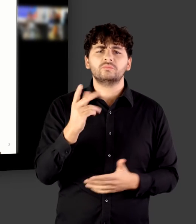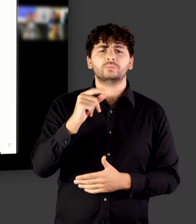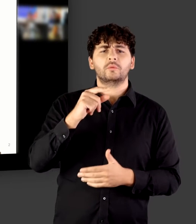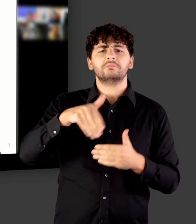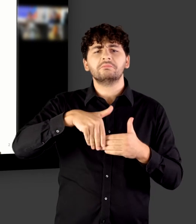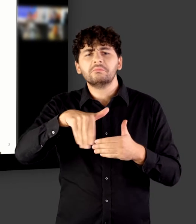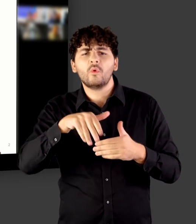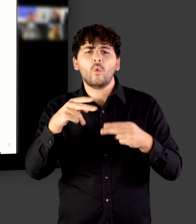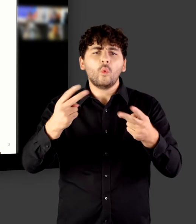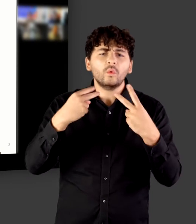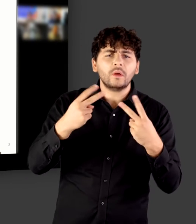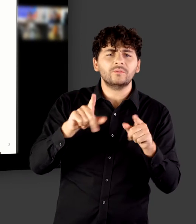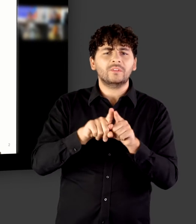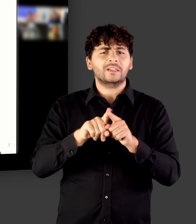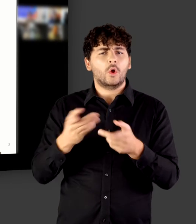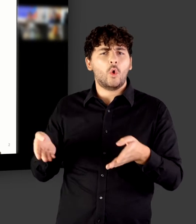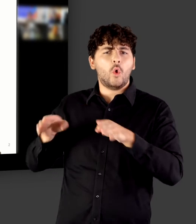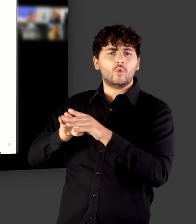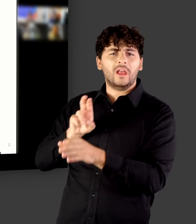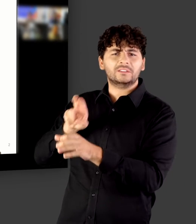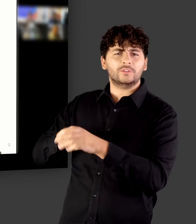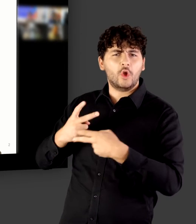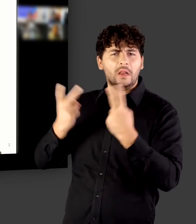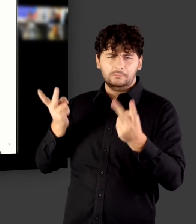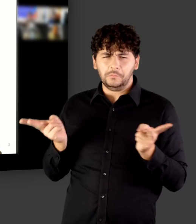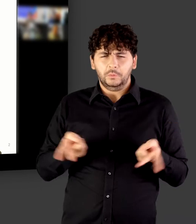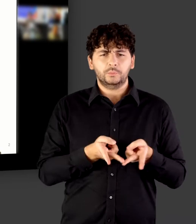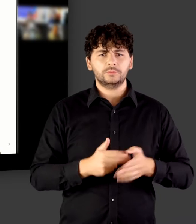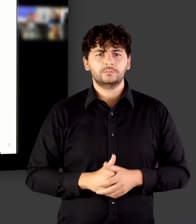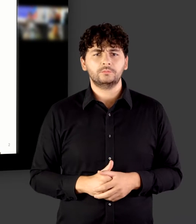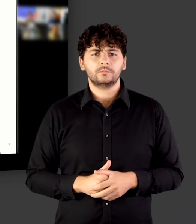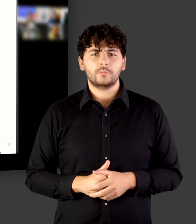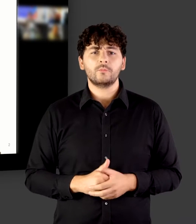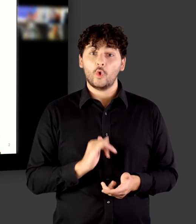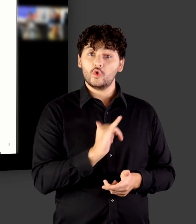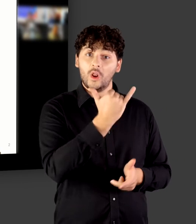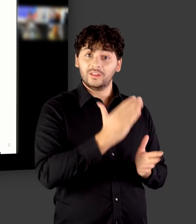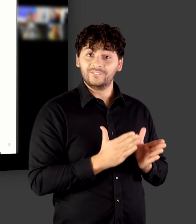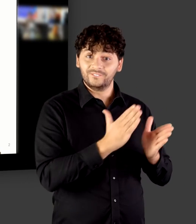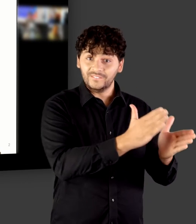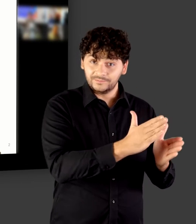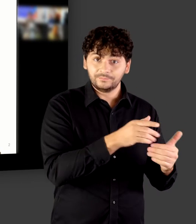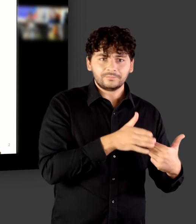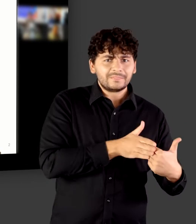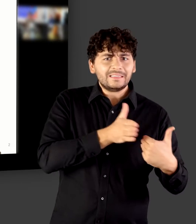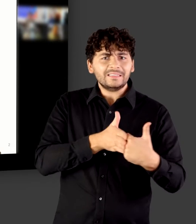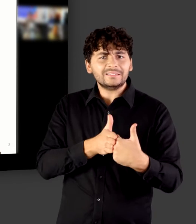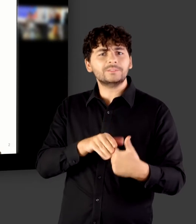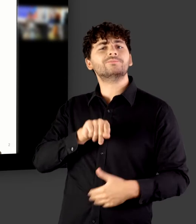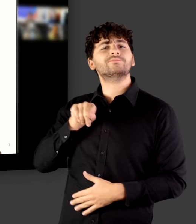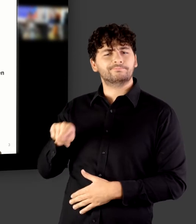einer Closed Access Veröffentlichung. Neben dem goldenen Weg und darum soll es auch heute gehen, gibt es aber auch